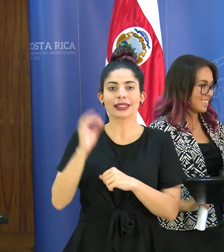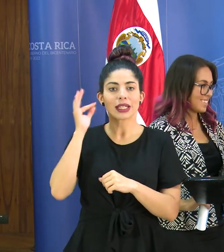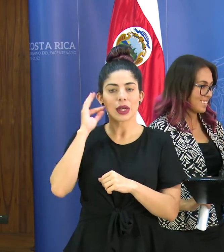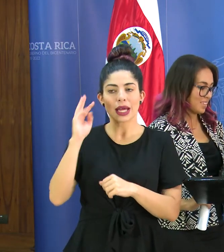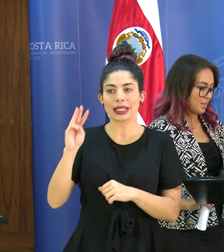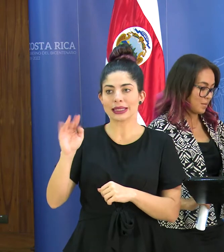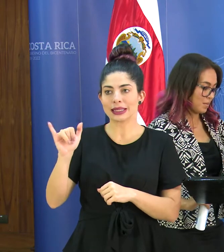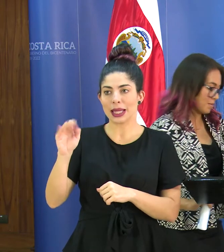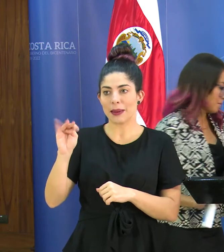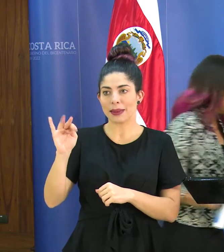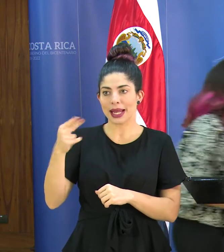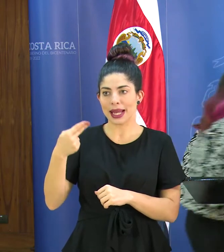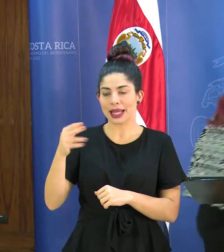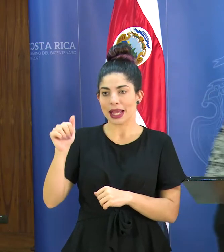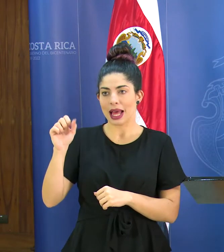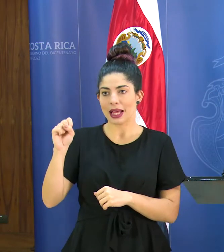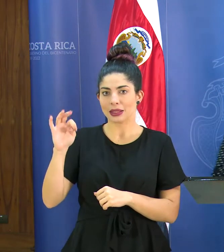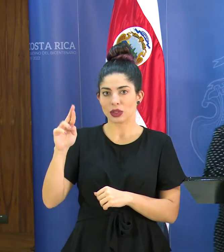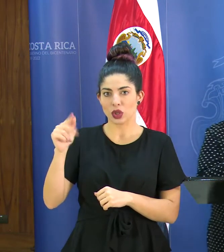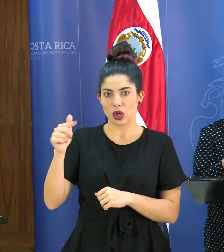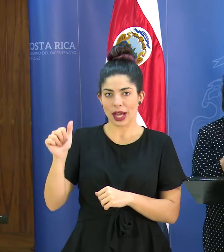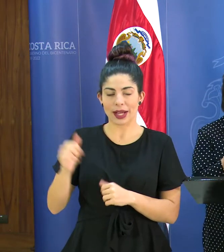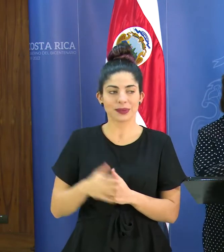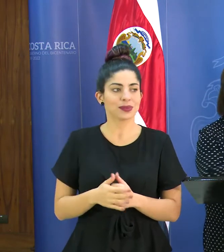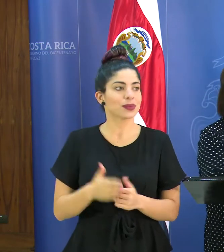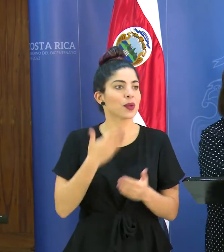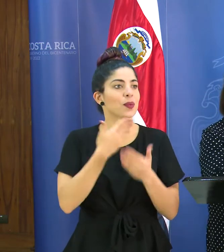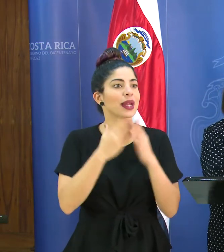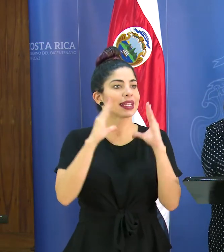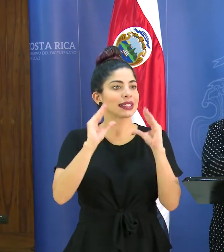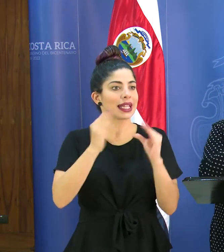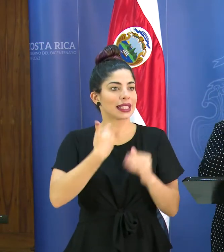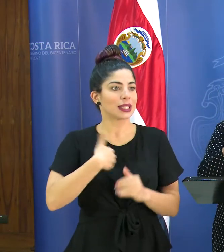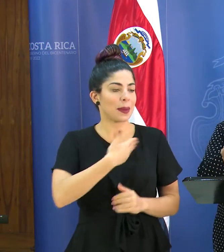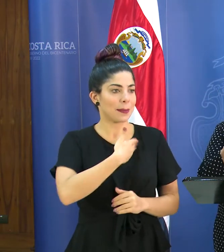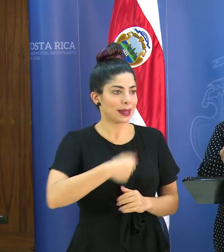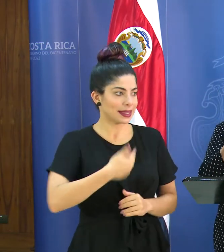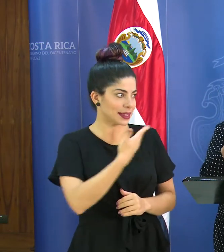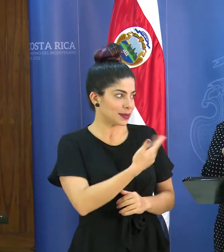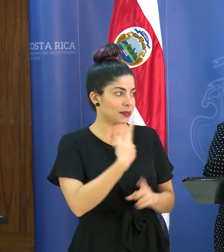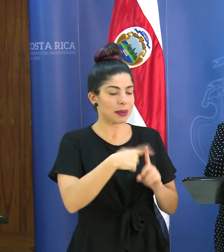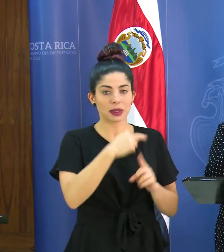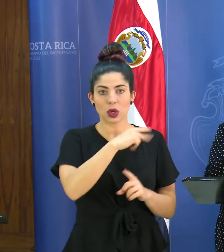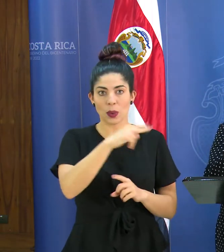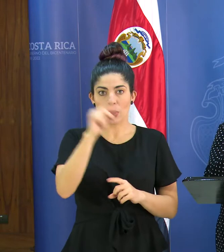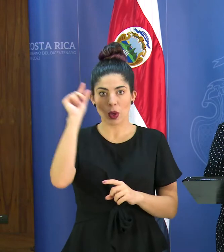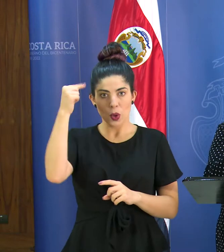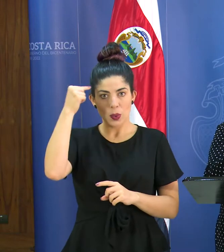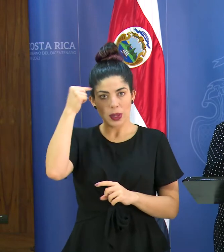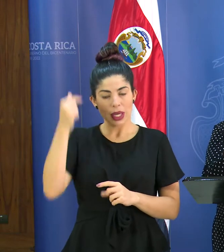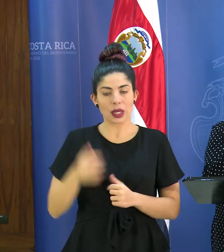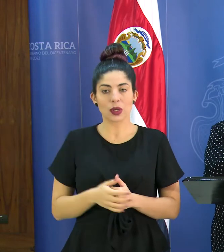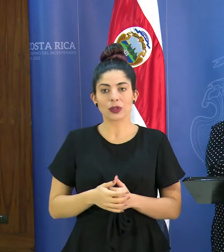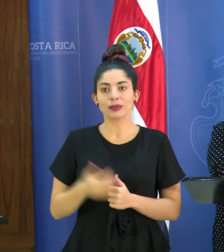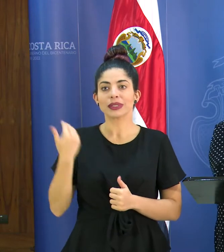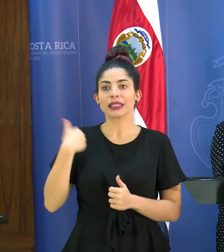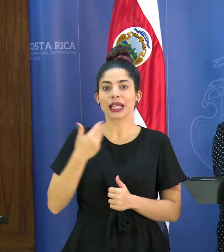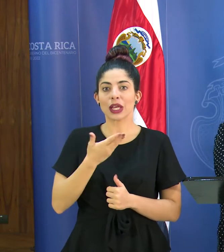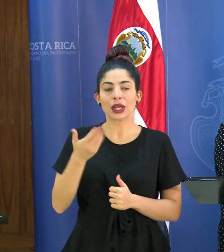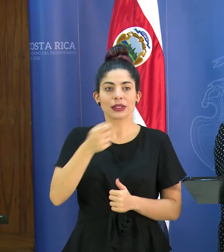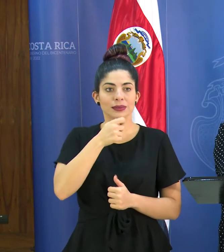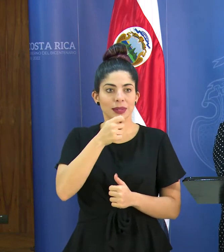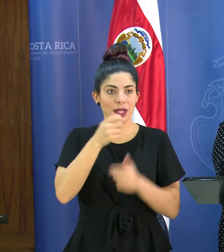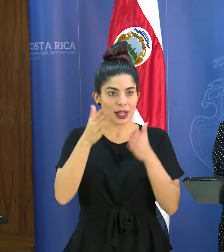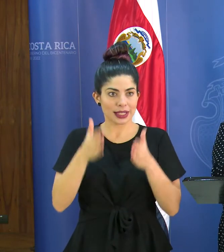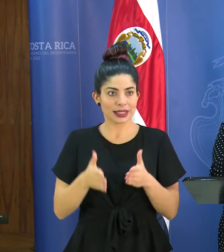Yamile Dastorga y muy buenas tardes señor presidente compañeros de gobierno señores y señoras de la